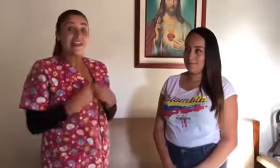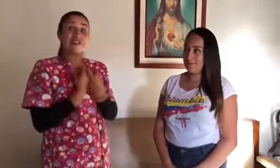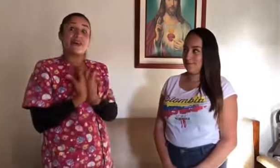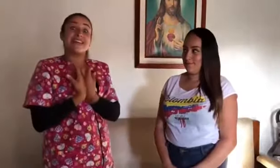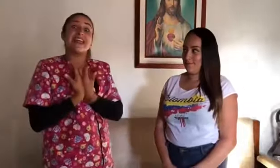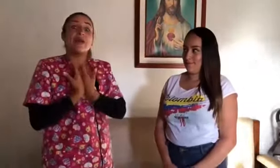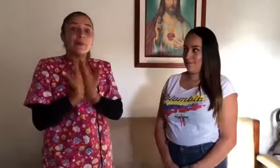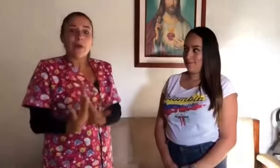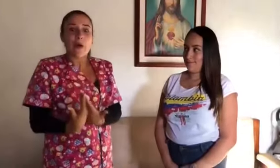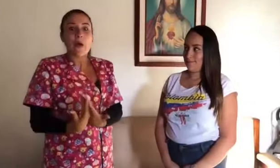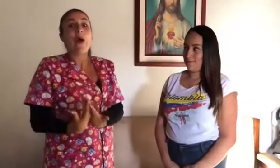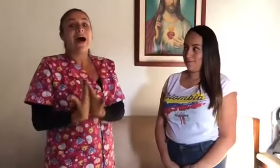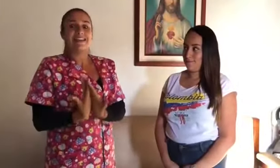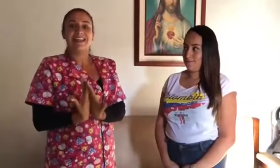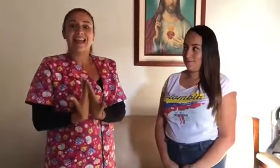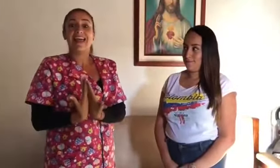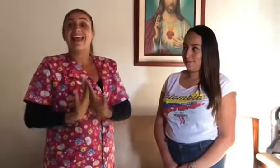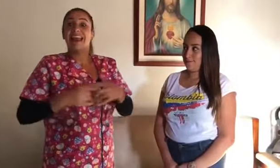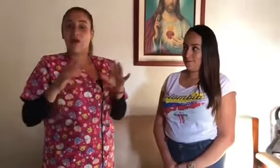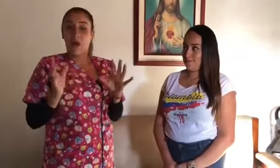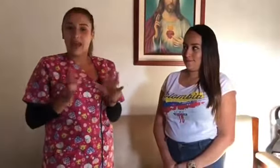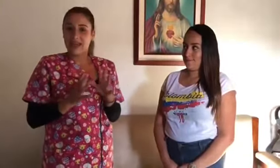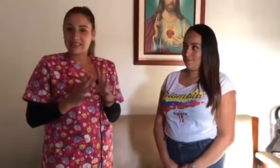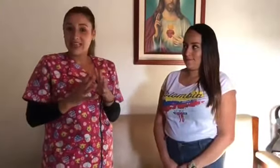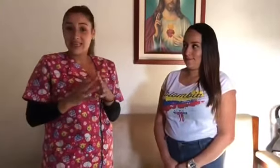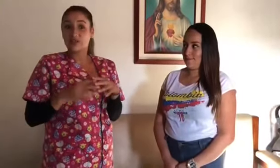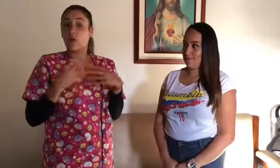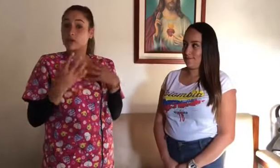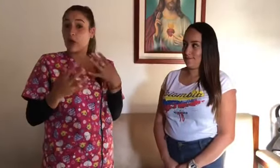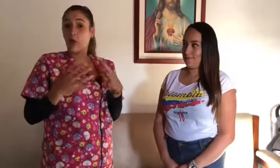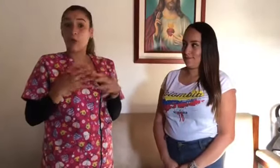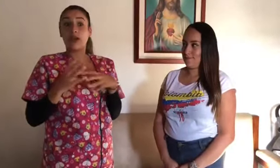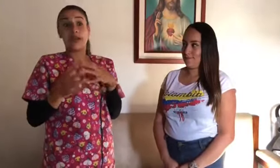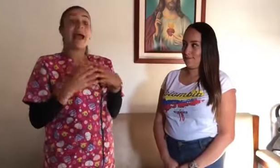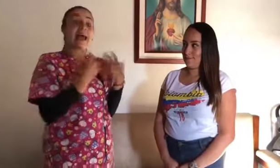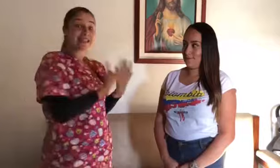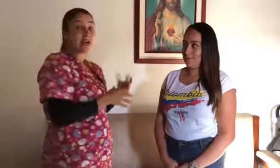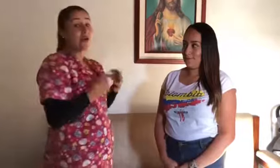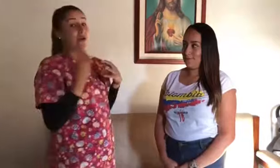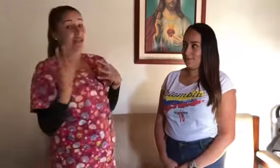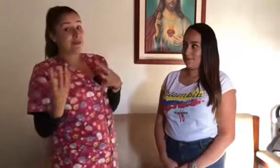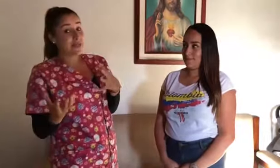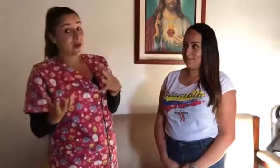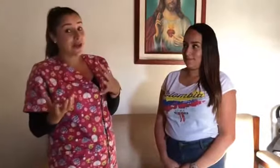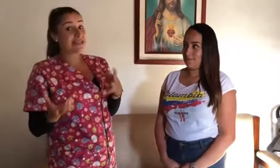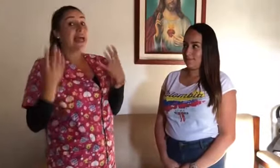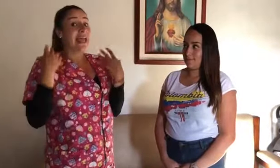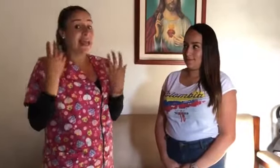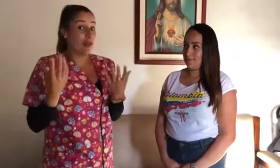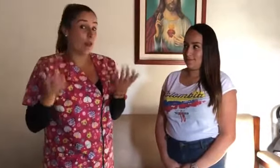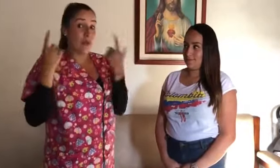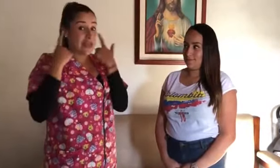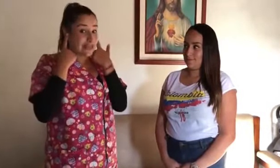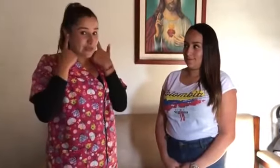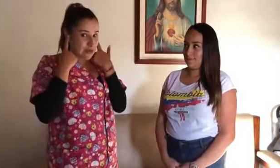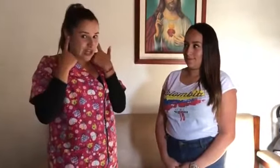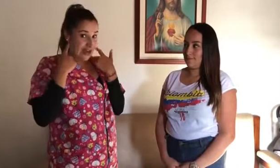nos va a enseñar un poco acerca del lenguaje de señas, cómo se comunica ella con otras personas que no pueden escuchar.